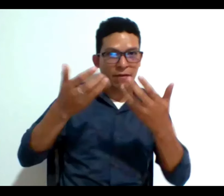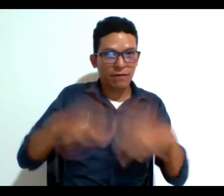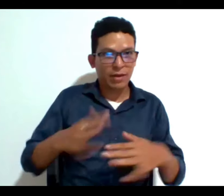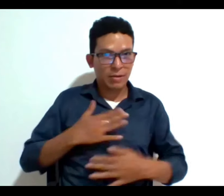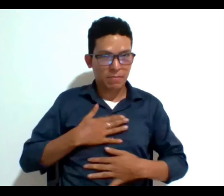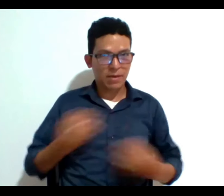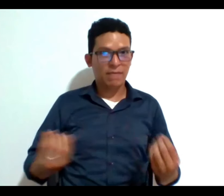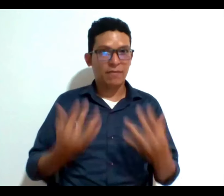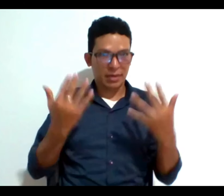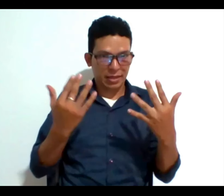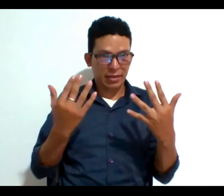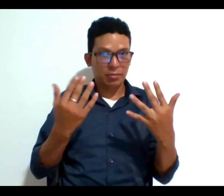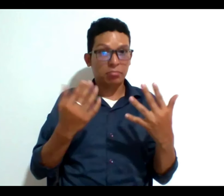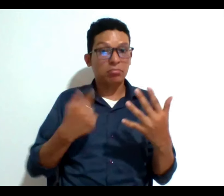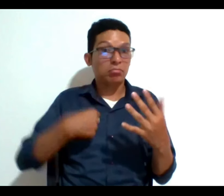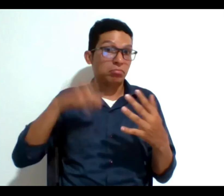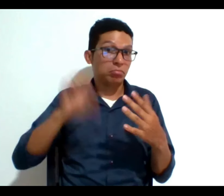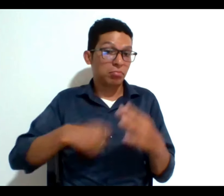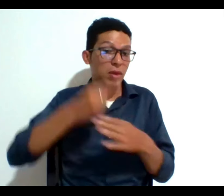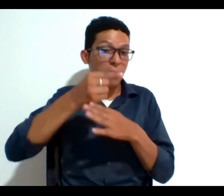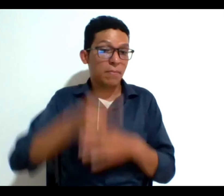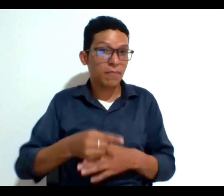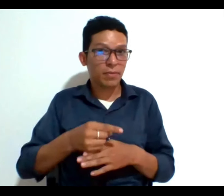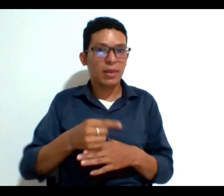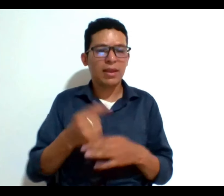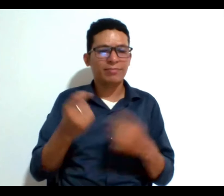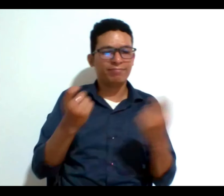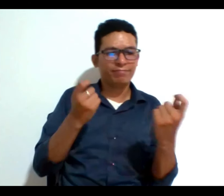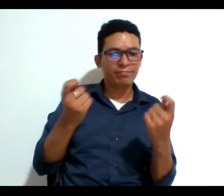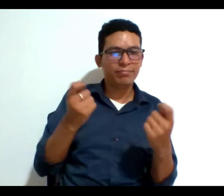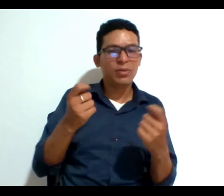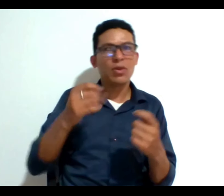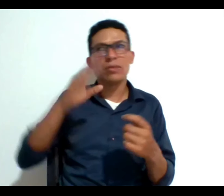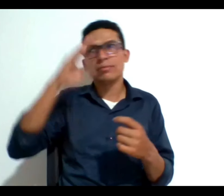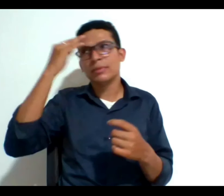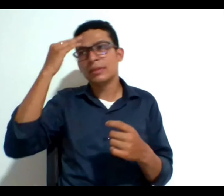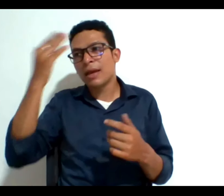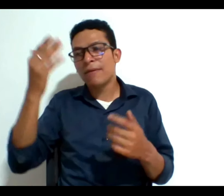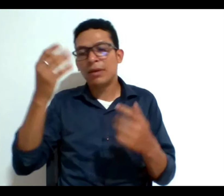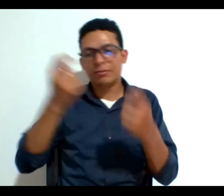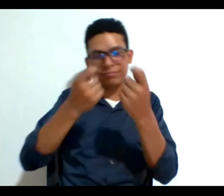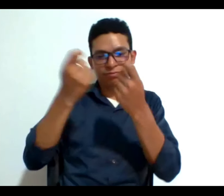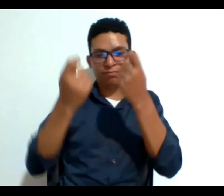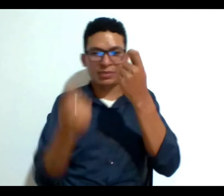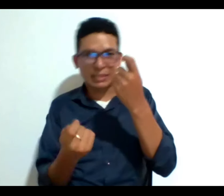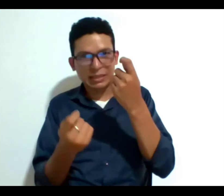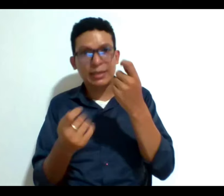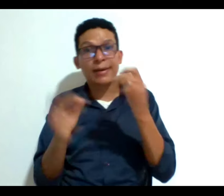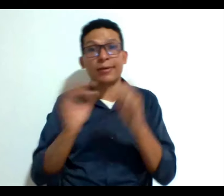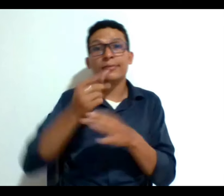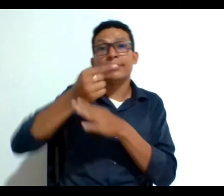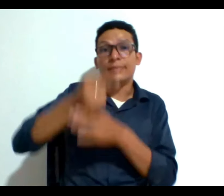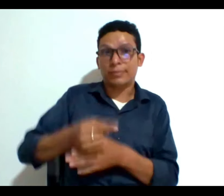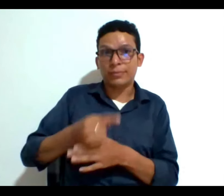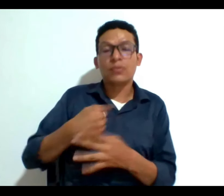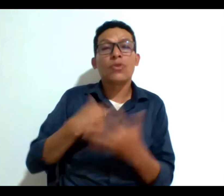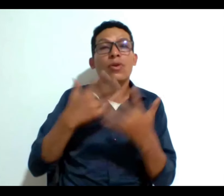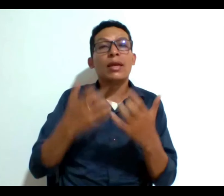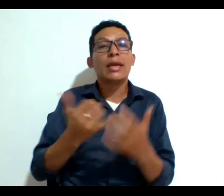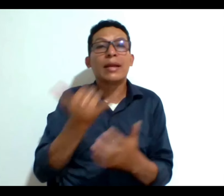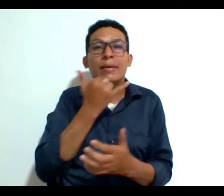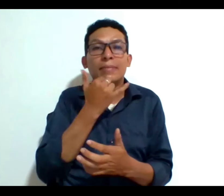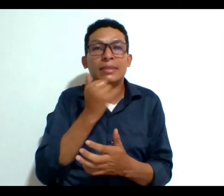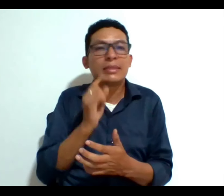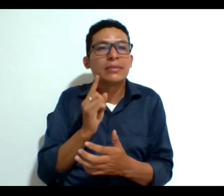para que por ejemplo no se realicen medidas desproporcionadas o futiles establecer qué quiero que pase con la